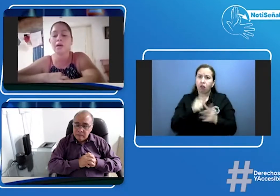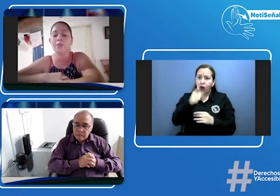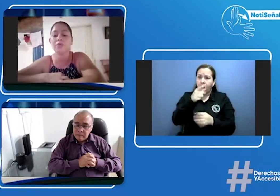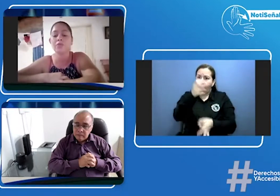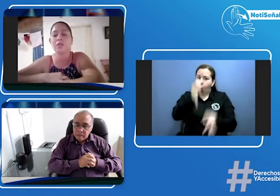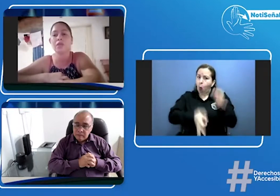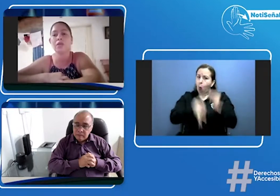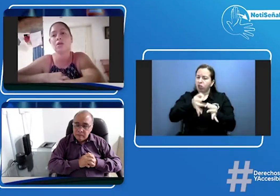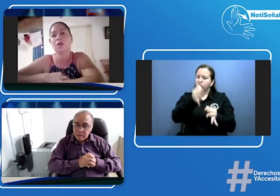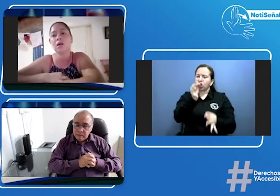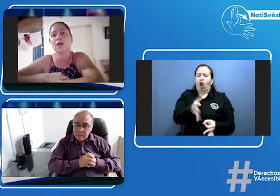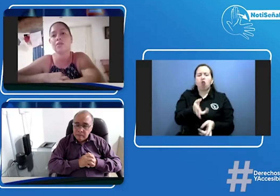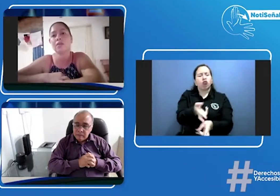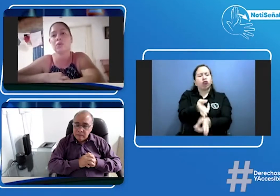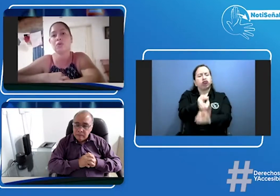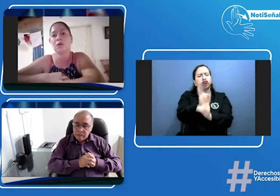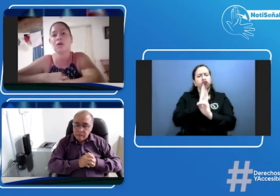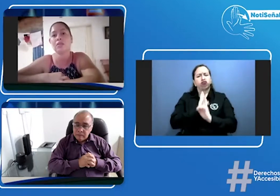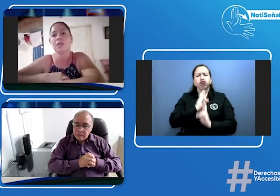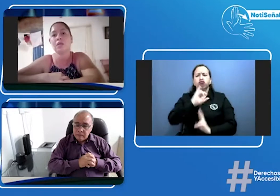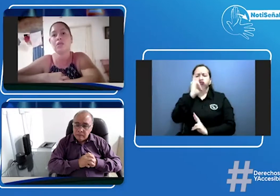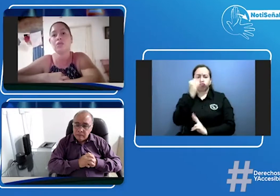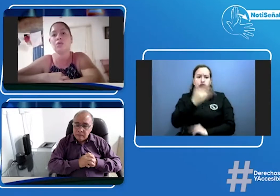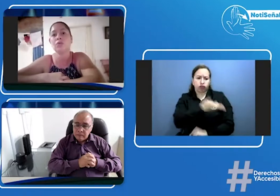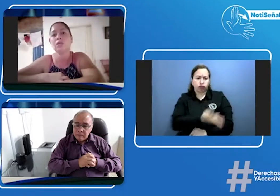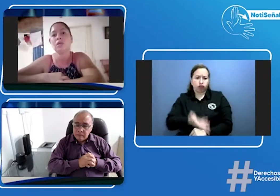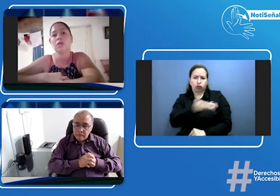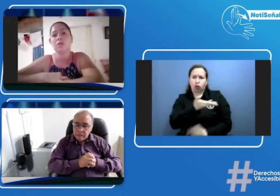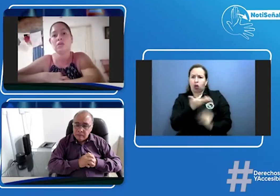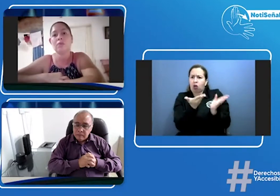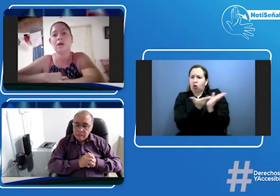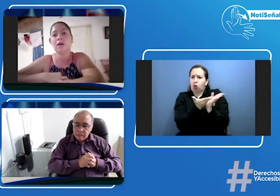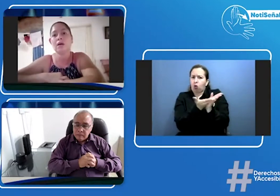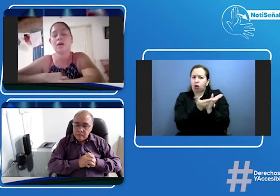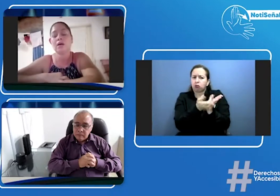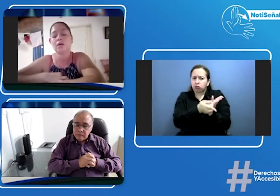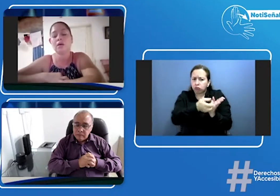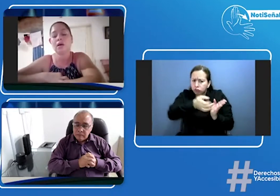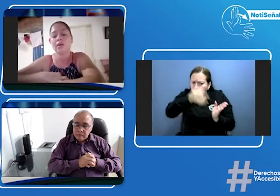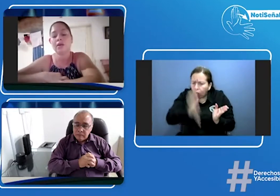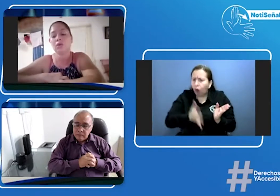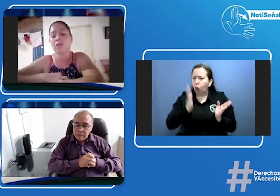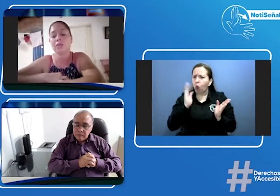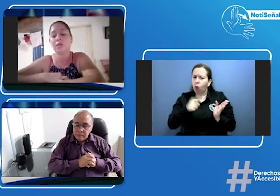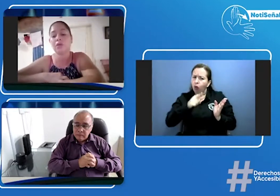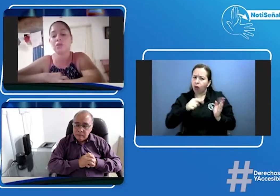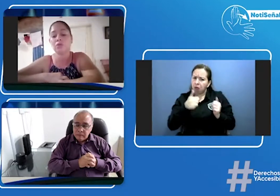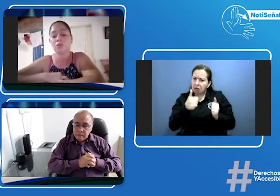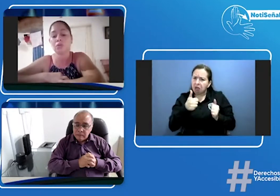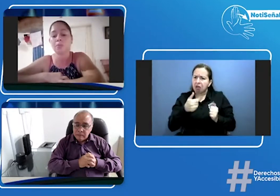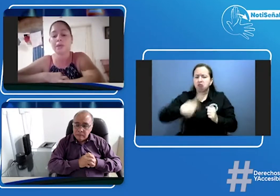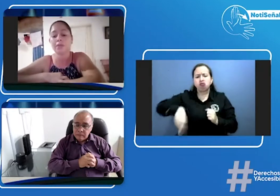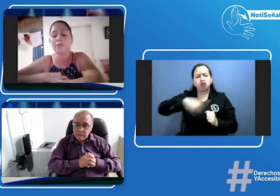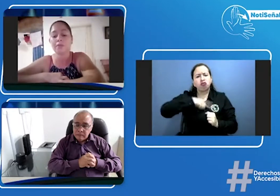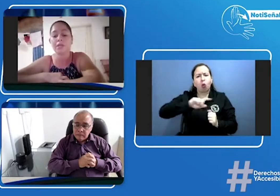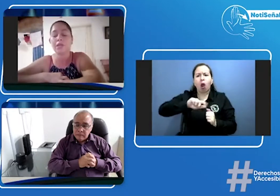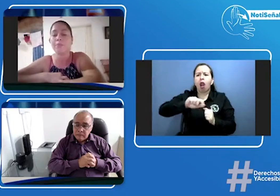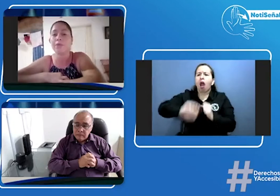proceder hacia la educación y iba a darnos el respaldo a nosotros los padres de familia pero